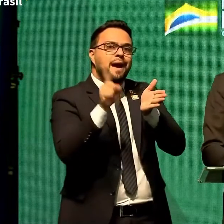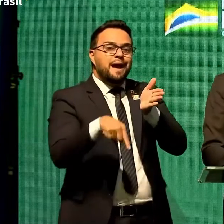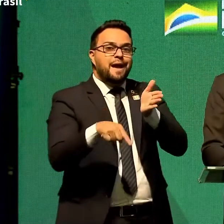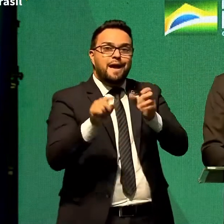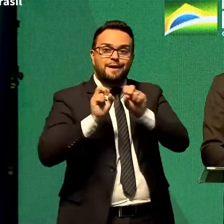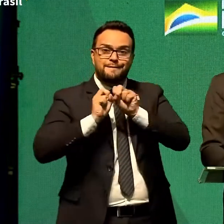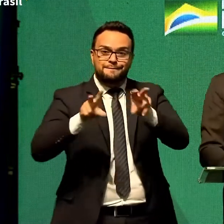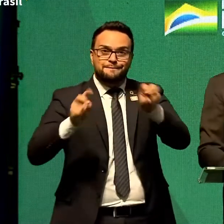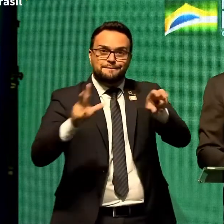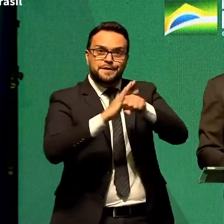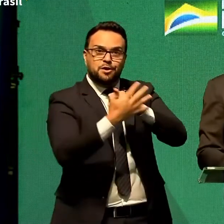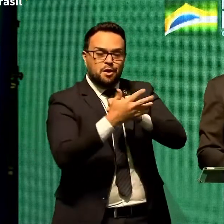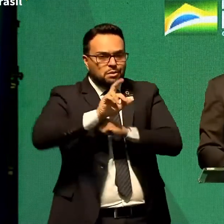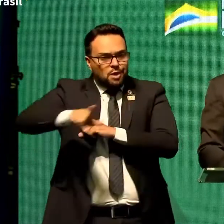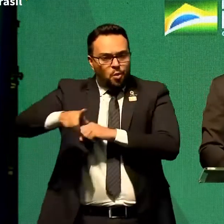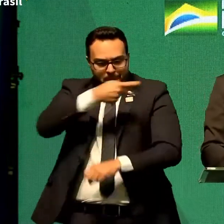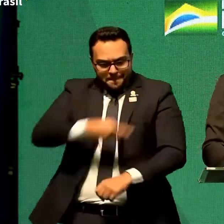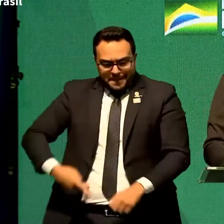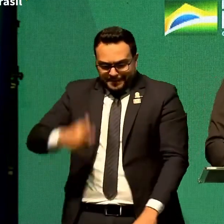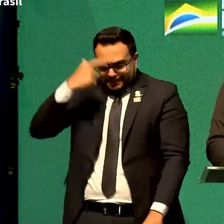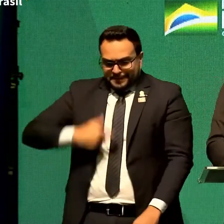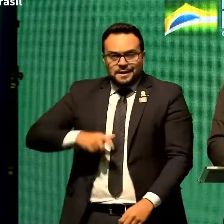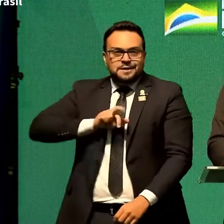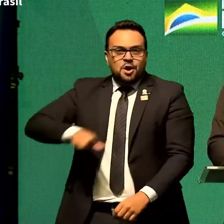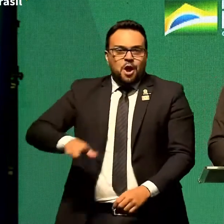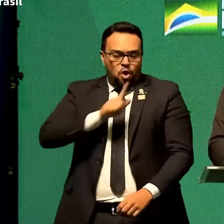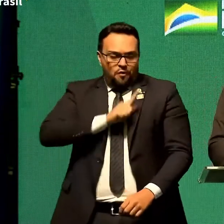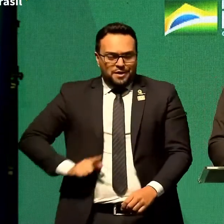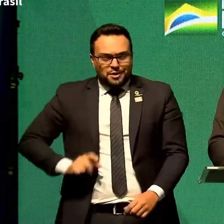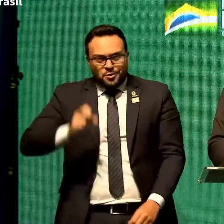presidente, a governadora ou o prefeito.